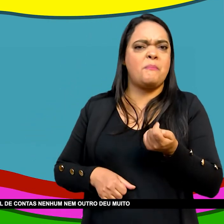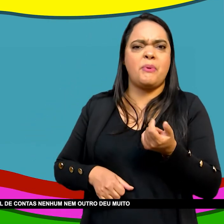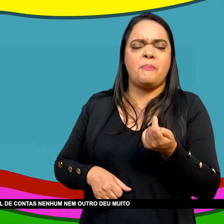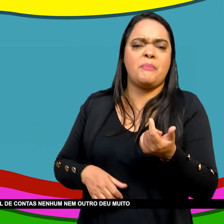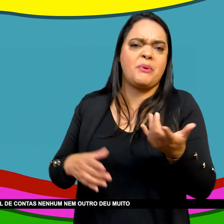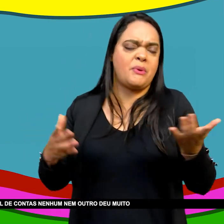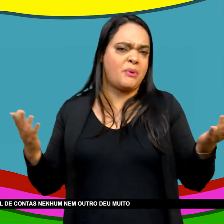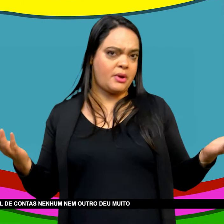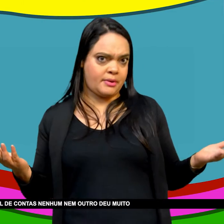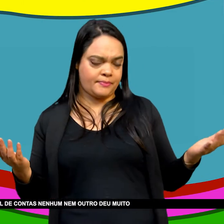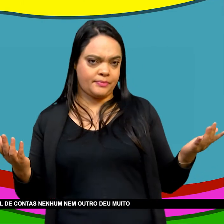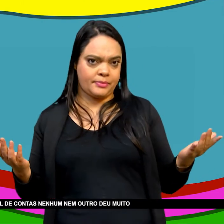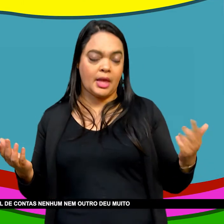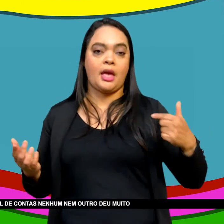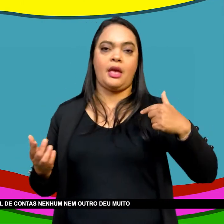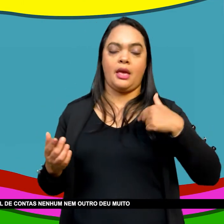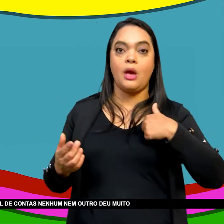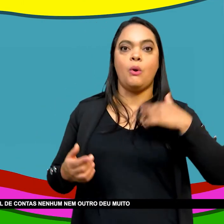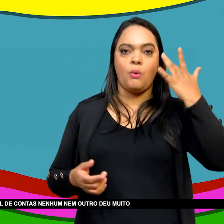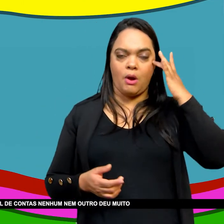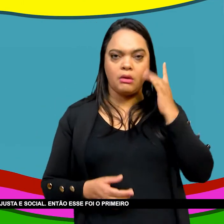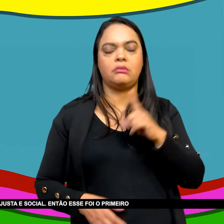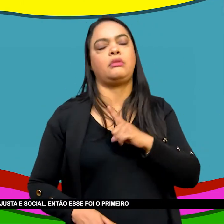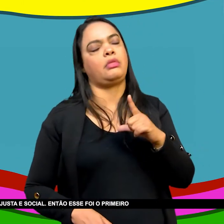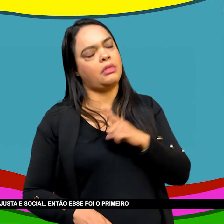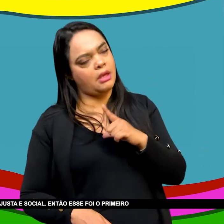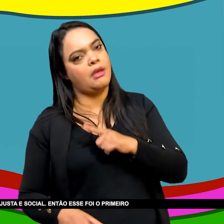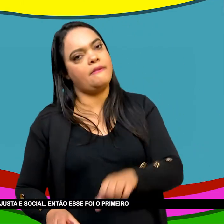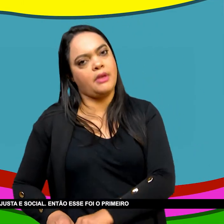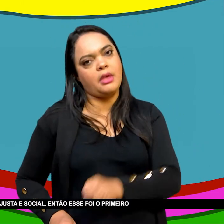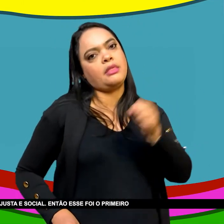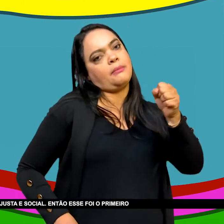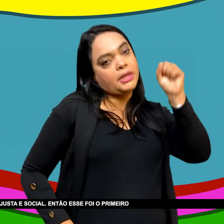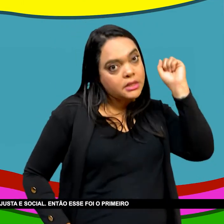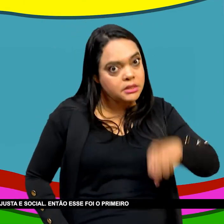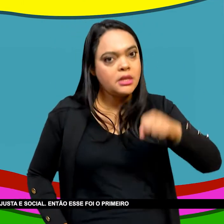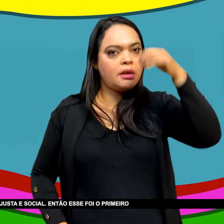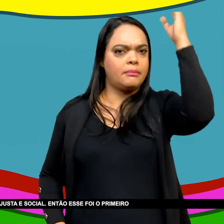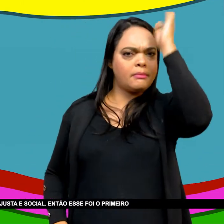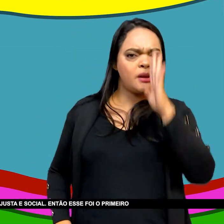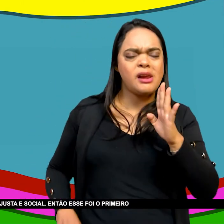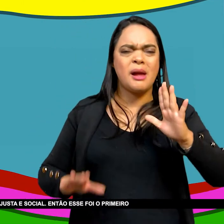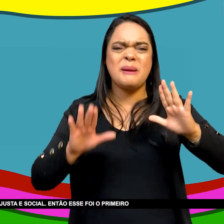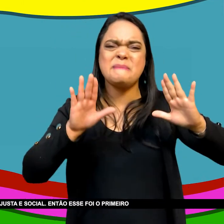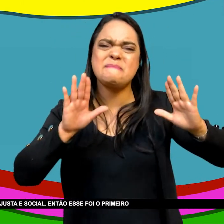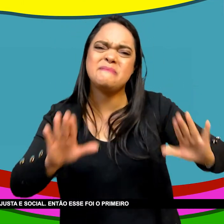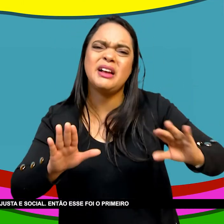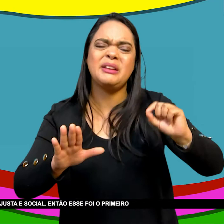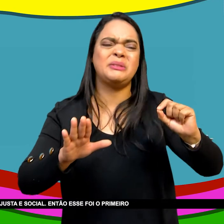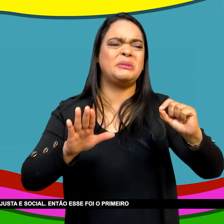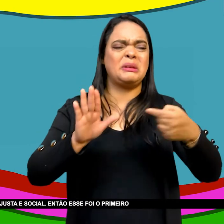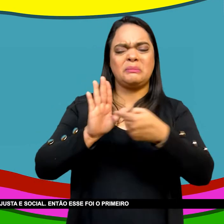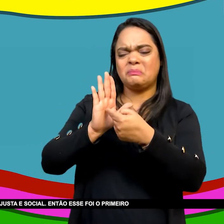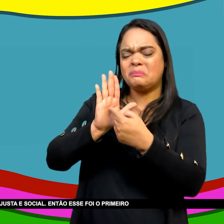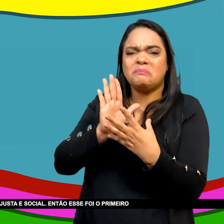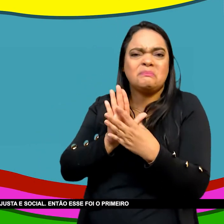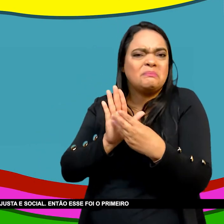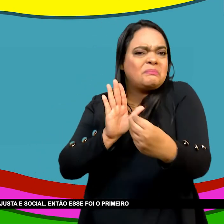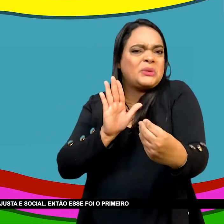E afinal de contas Nenhum nem outro Deu muito certo Em termos de projeto De uma sociedade Mais justa e social